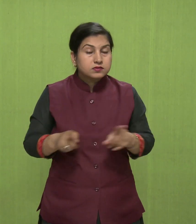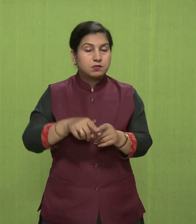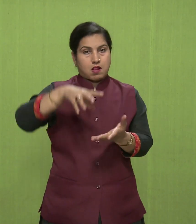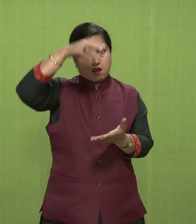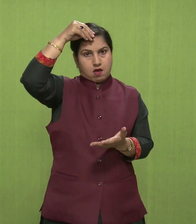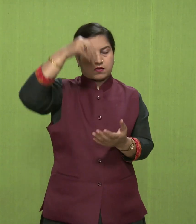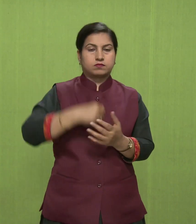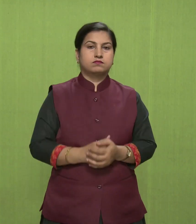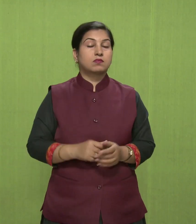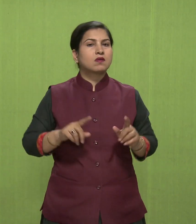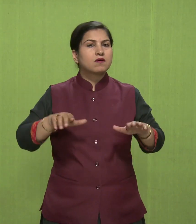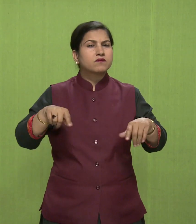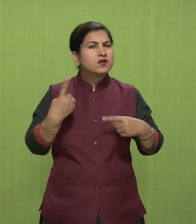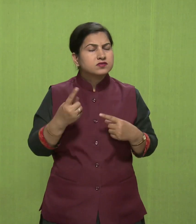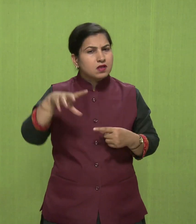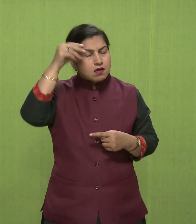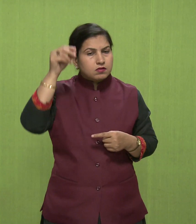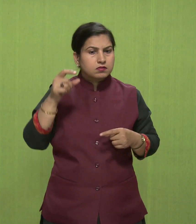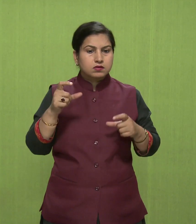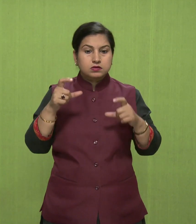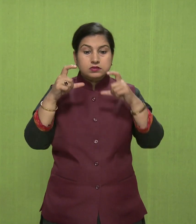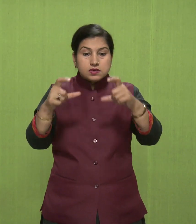पहले सीखें वज्जरासन की सावधानिया,